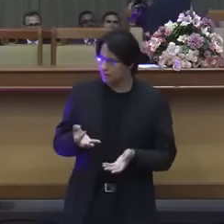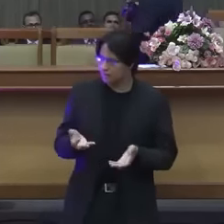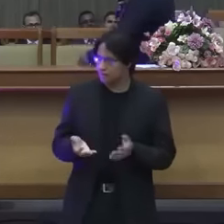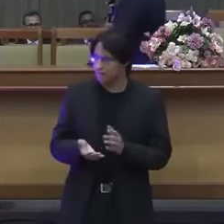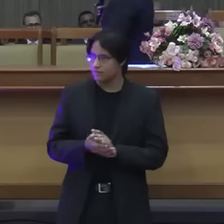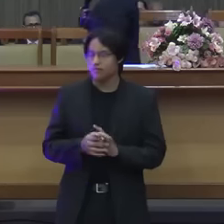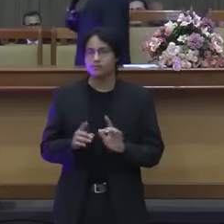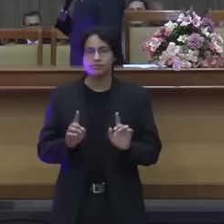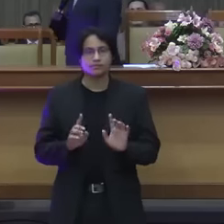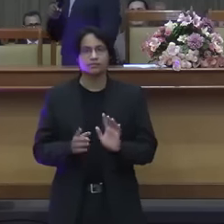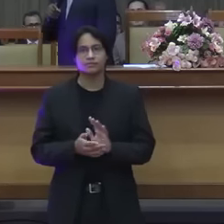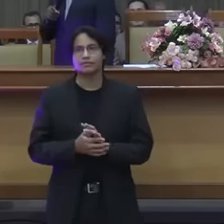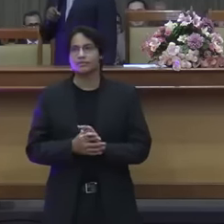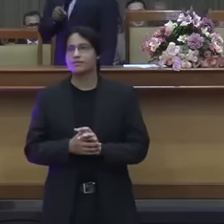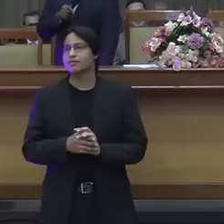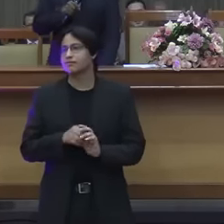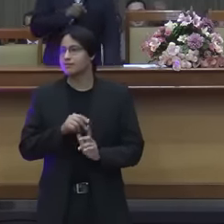maçom